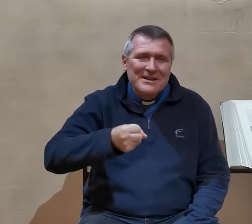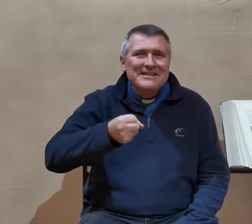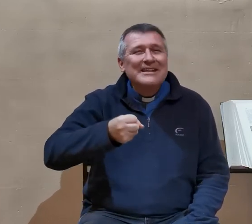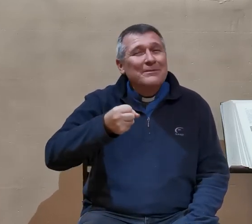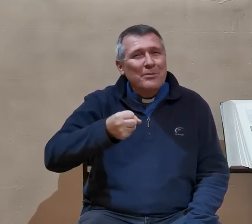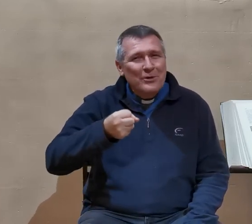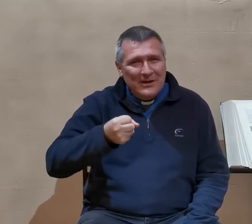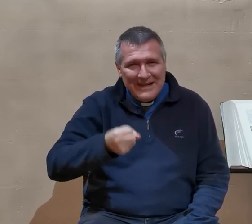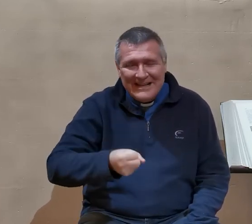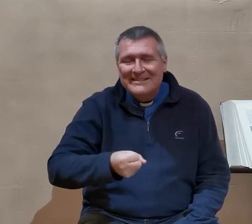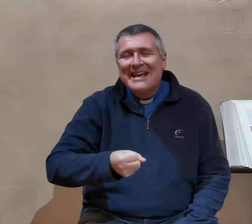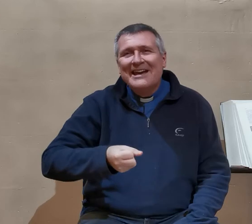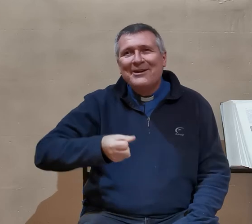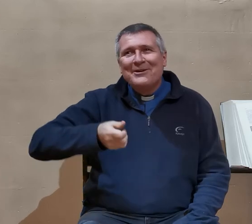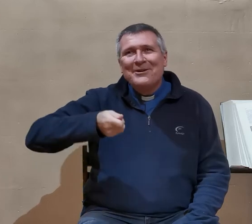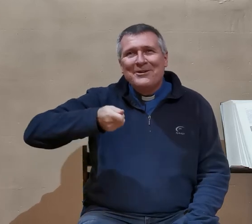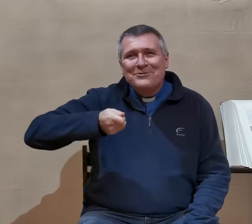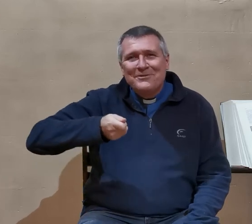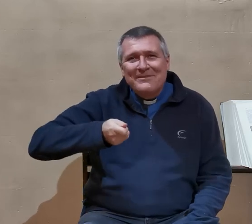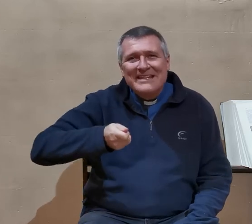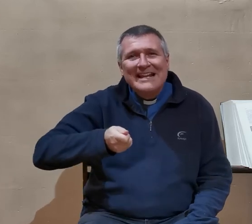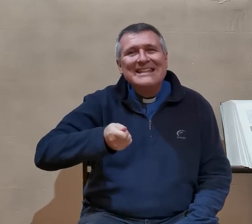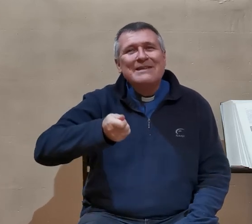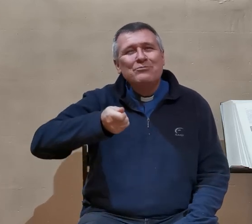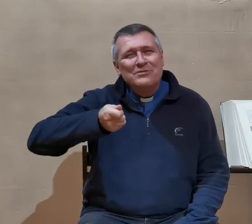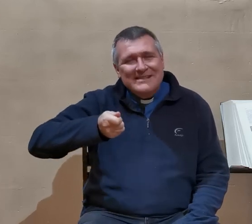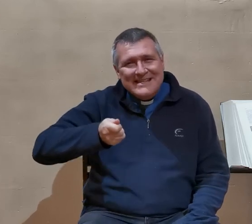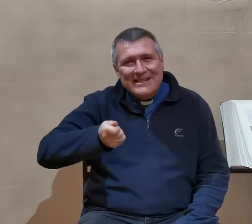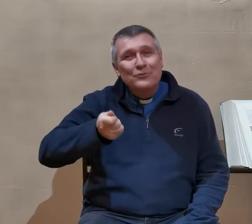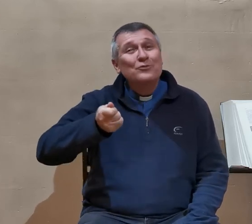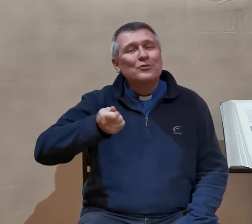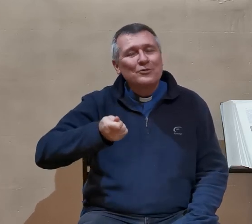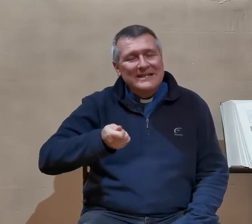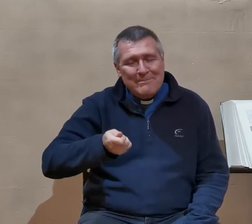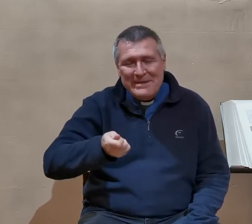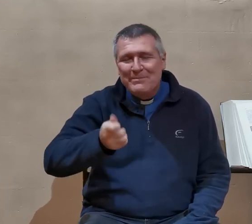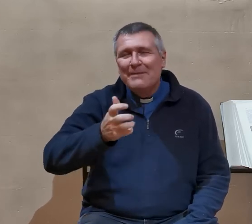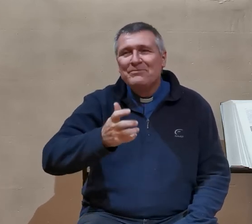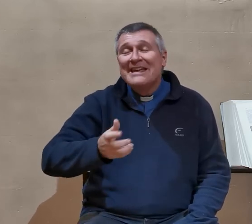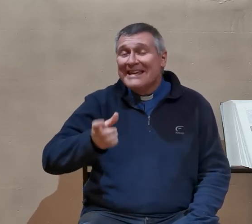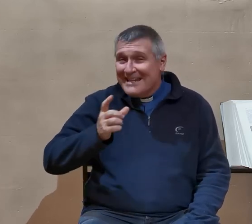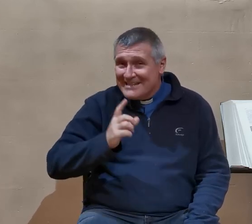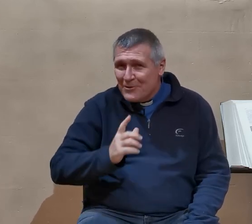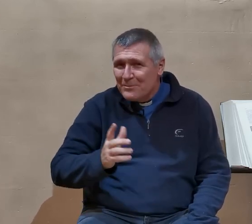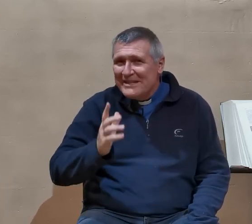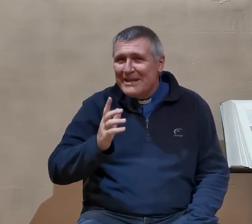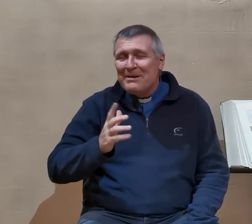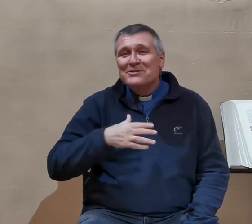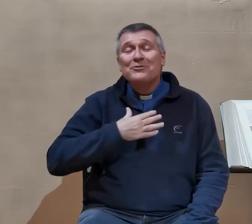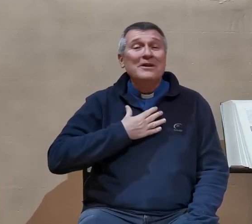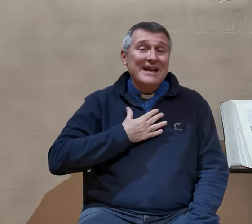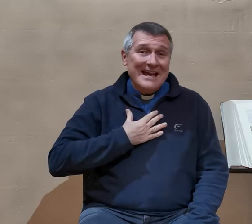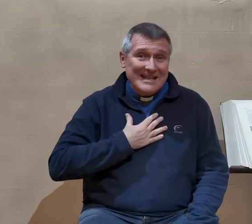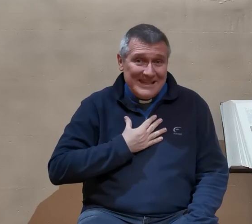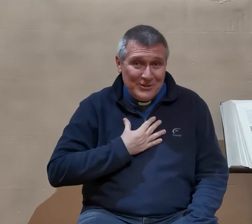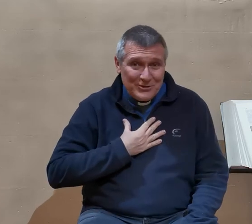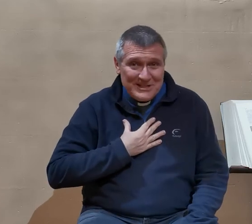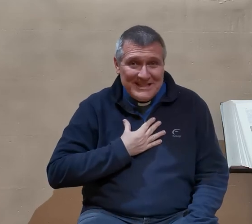peur-là, Dieu va venir la débusquer tout au long de la Bible. Et c'est compliqué parce qu'un des dangers,